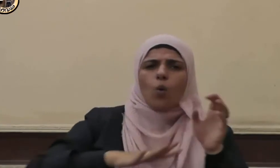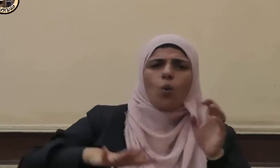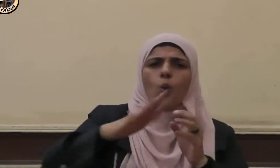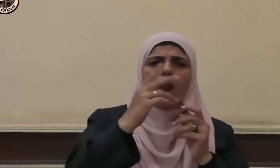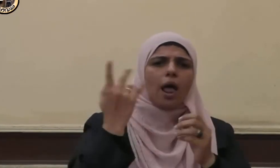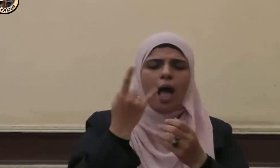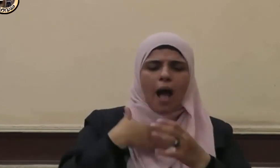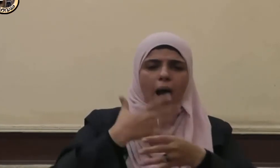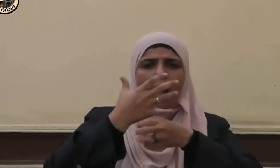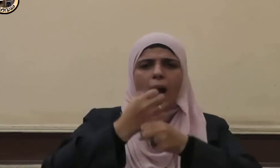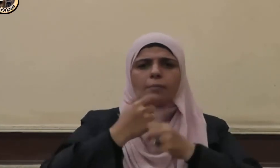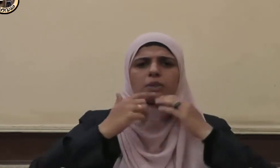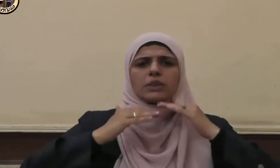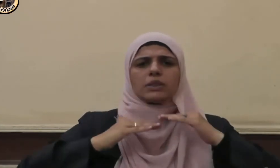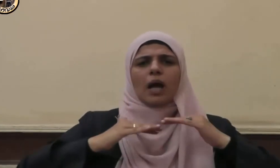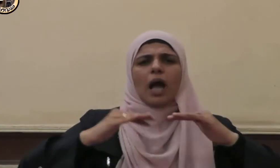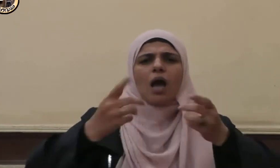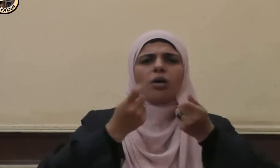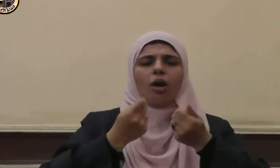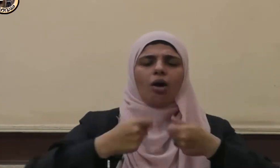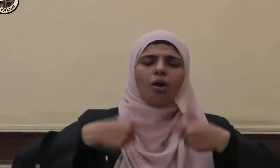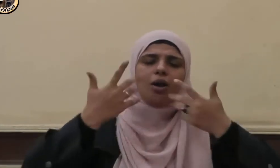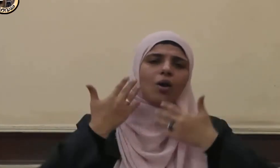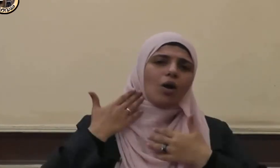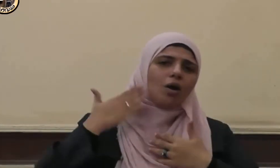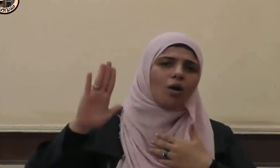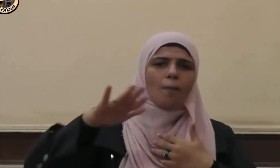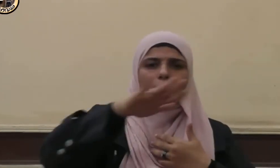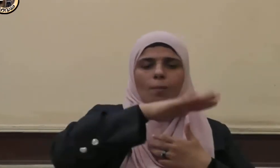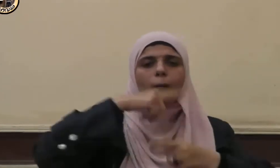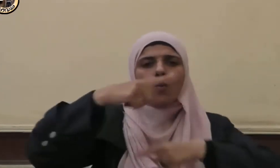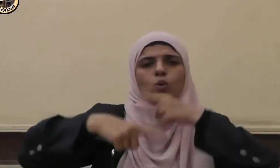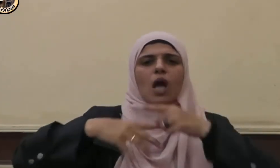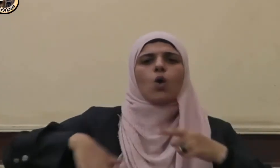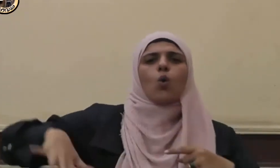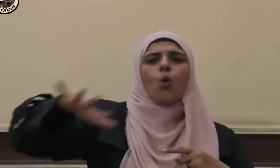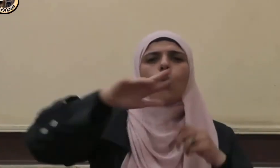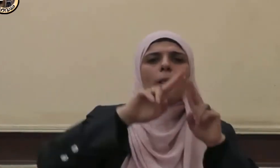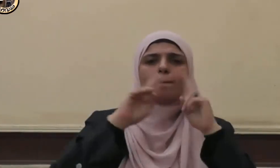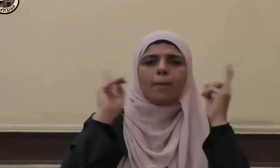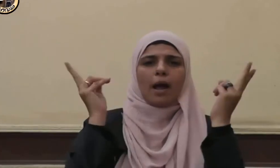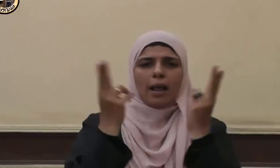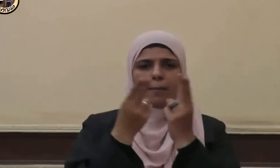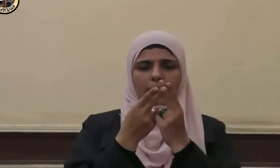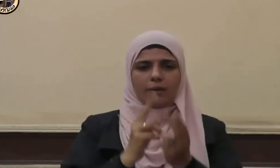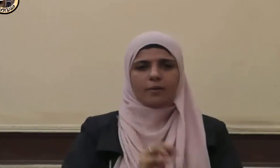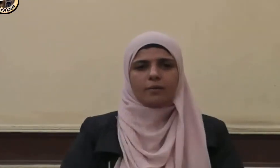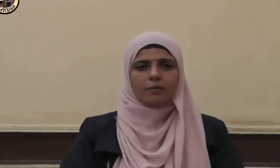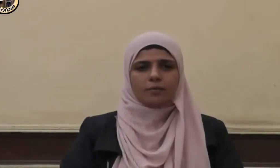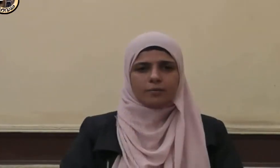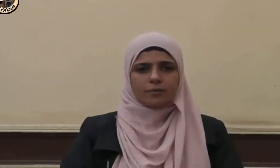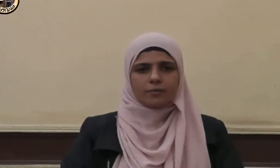أماناً سخاءً ورخاءً وسائر بلاد العالمين شكراً لك شكرا